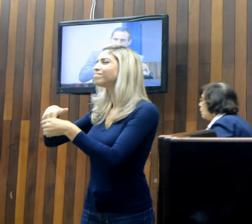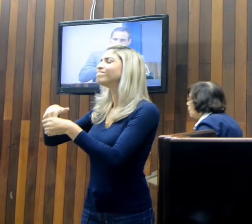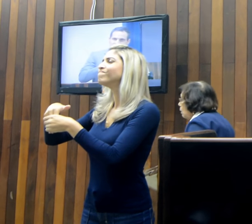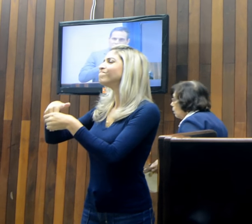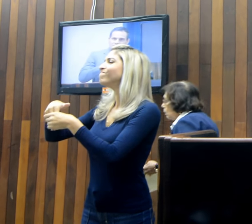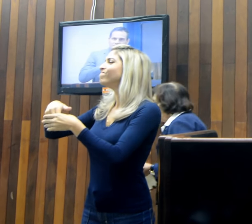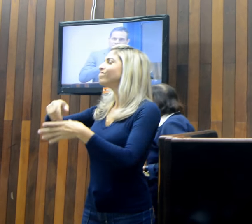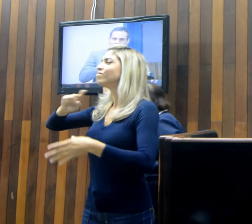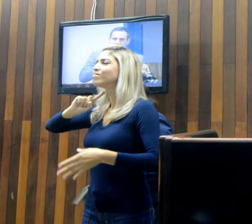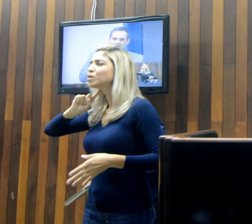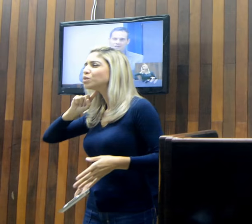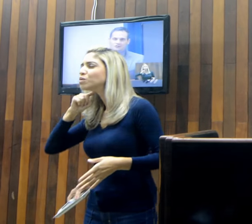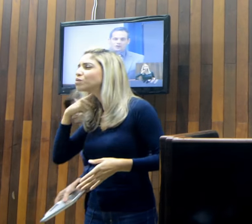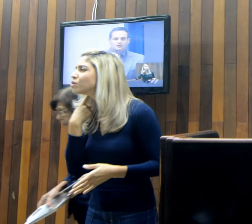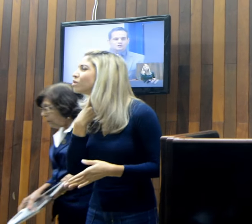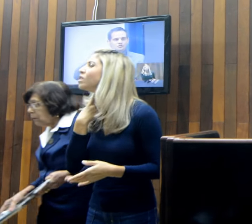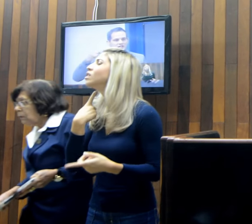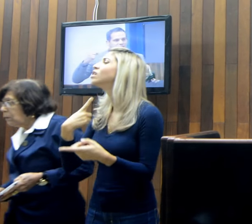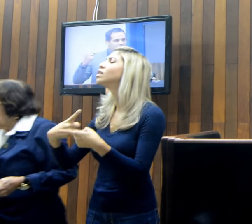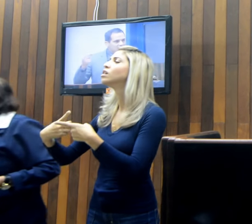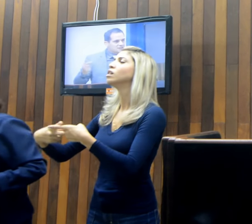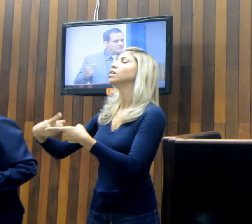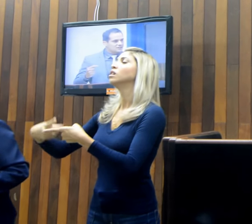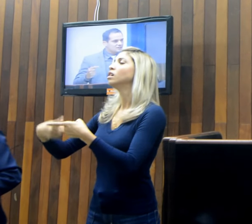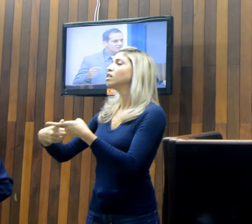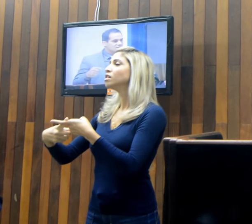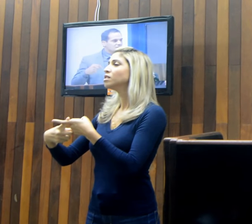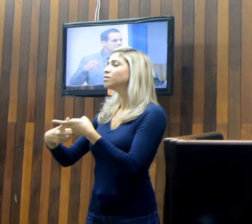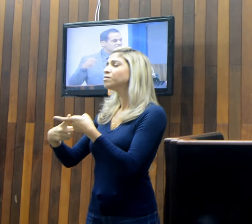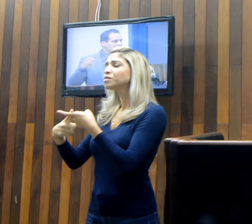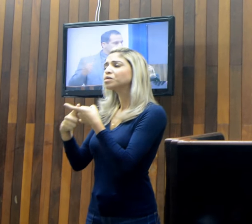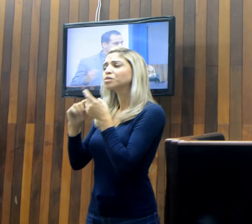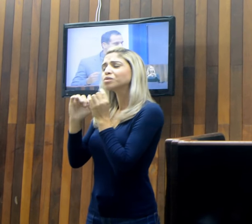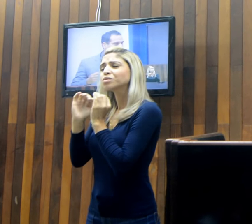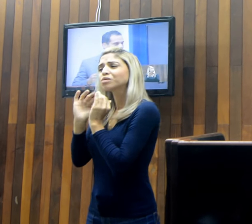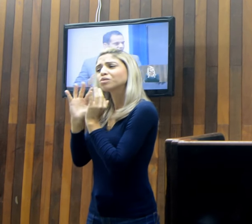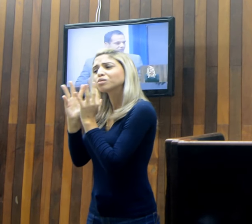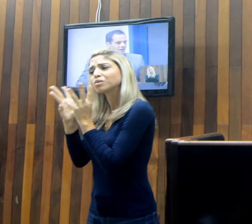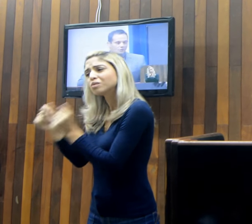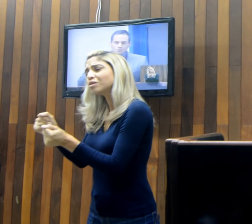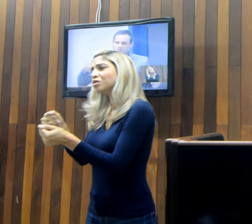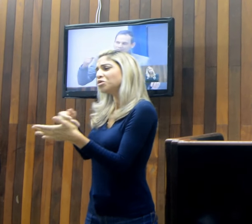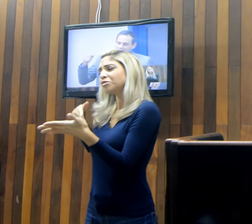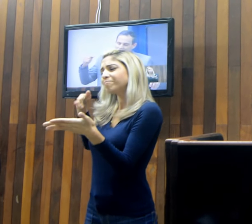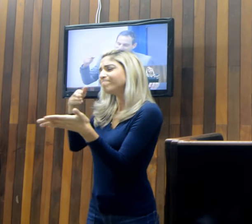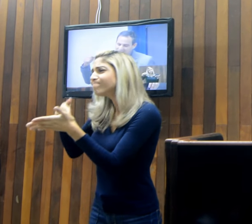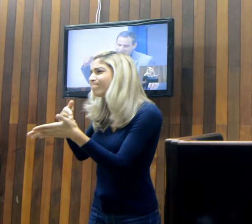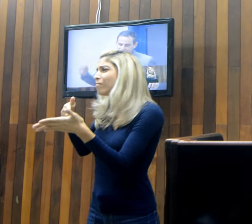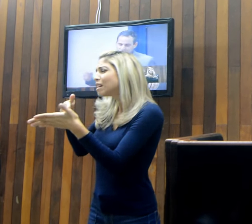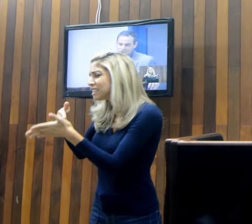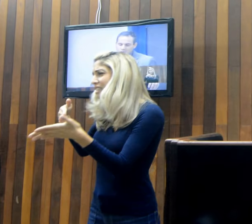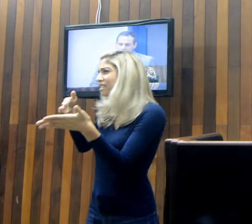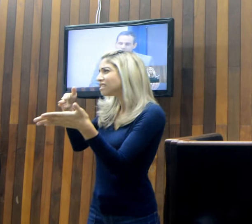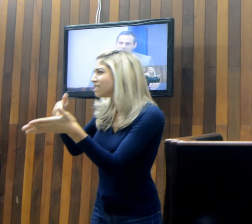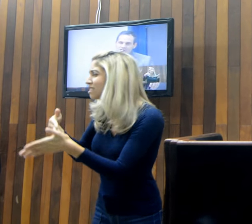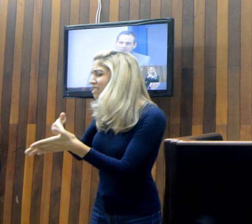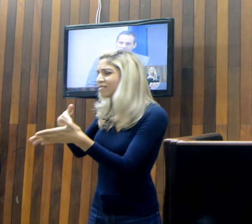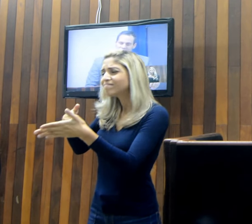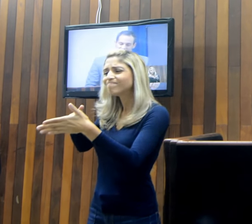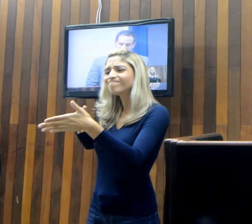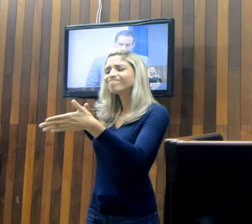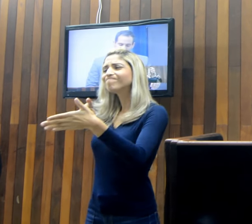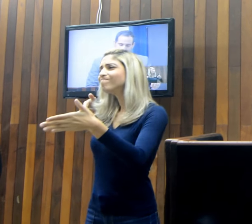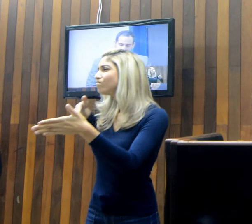Aonde todos os limites estão sendo ultrapassados. Todos os